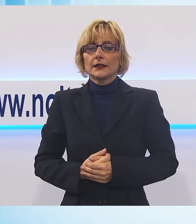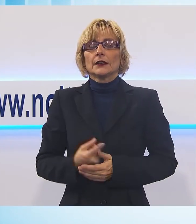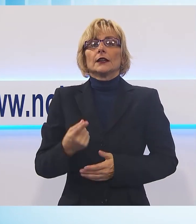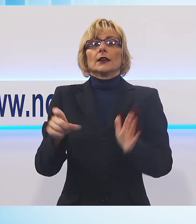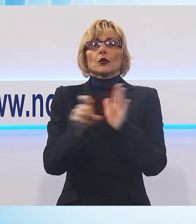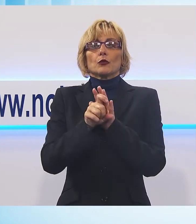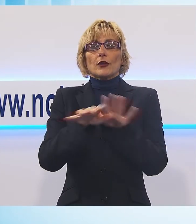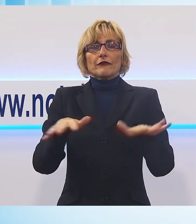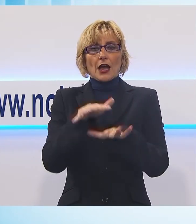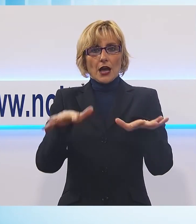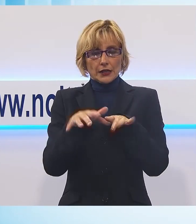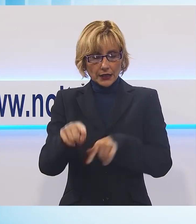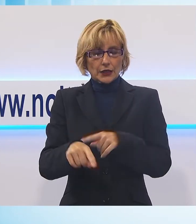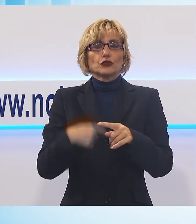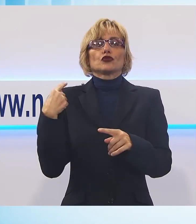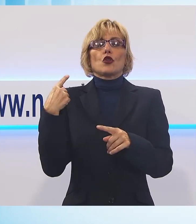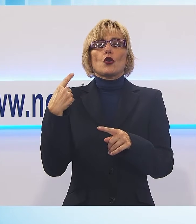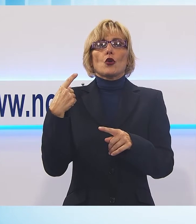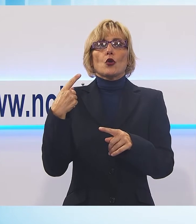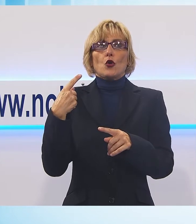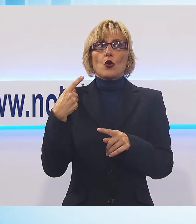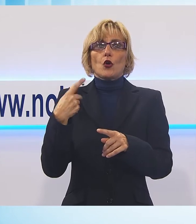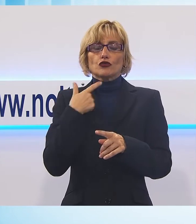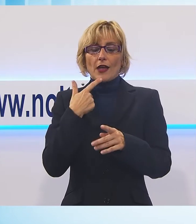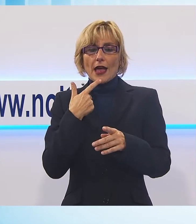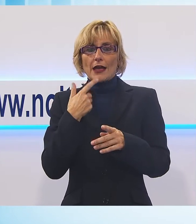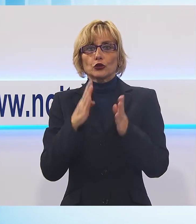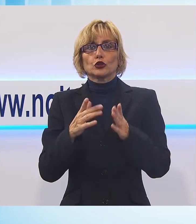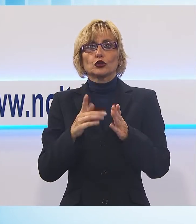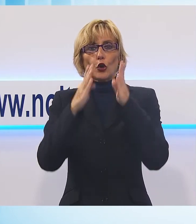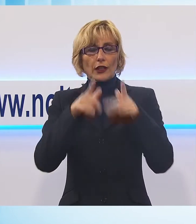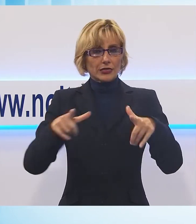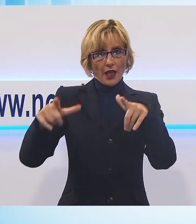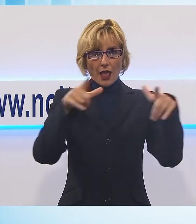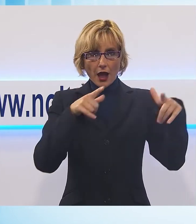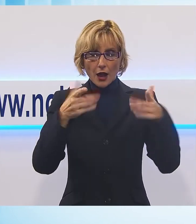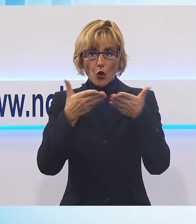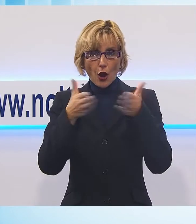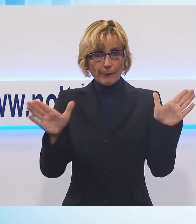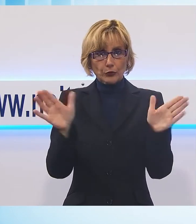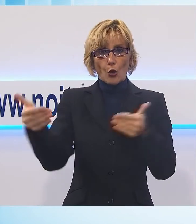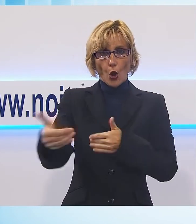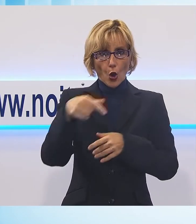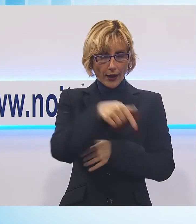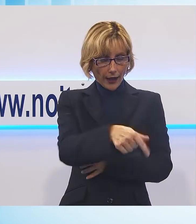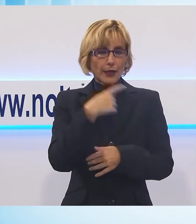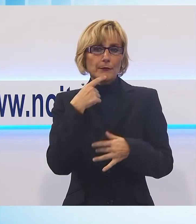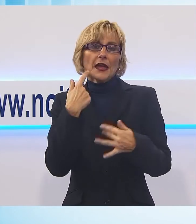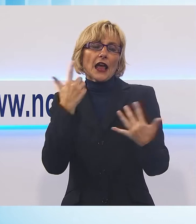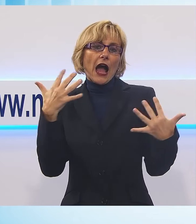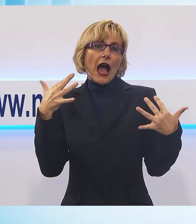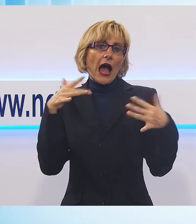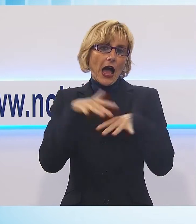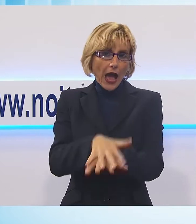l'apertura a Torre del Lago di uno spazio aggregativo per i minori così pure a